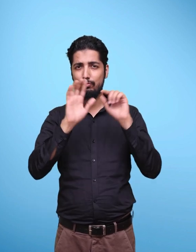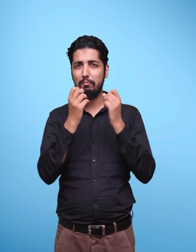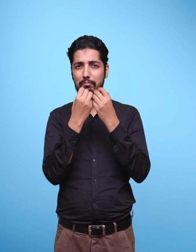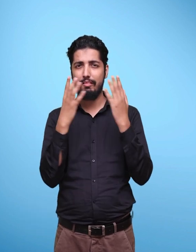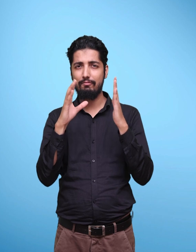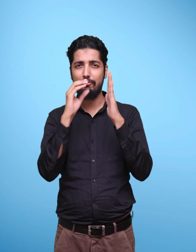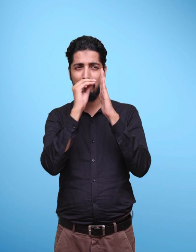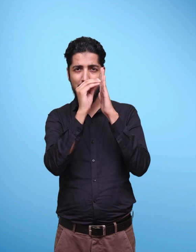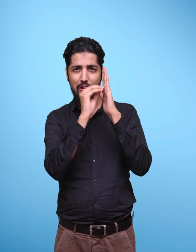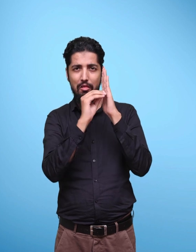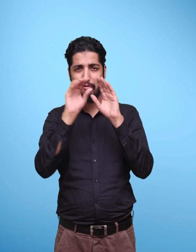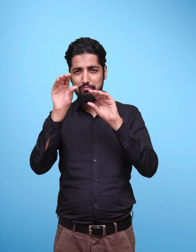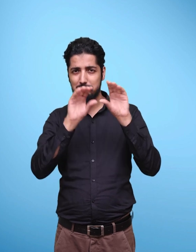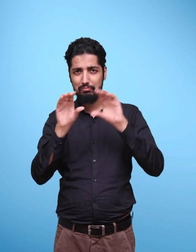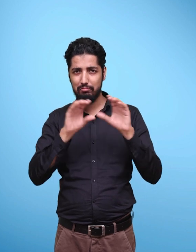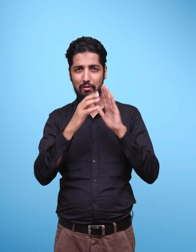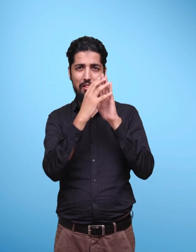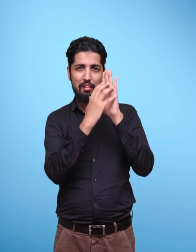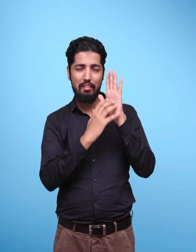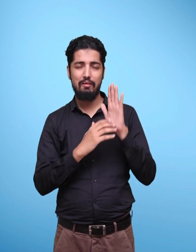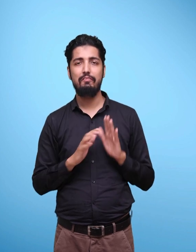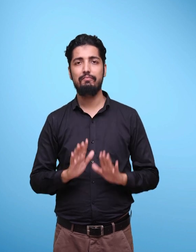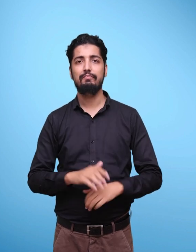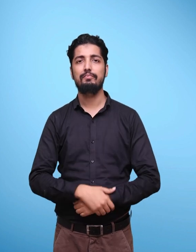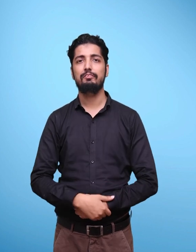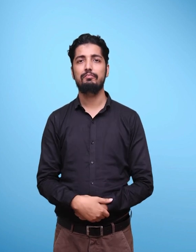These touch points may not be in same line.